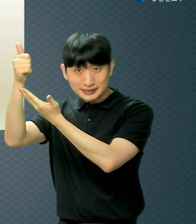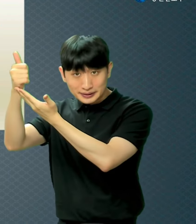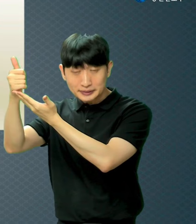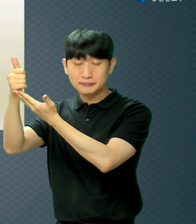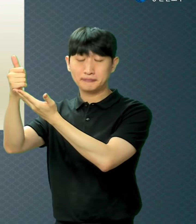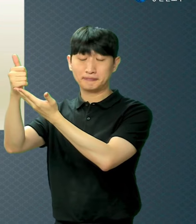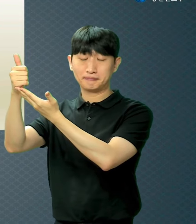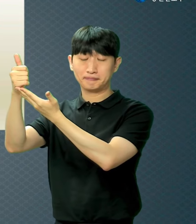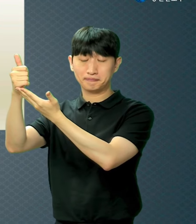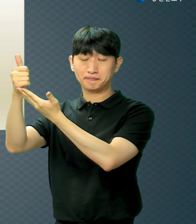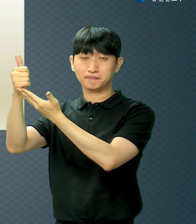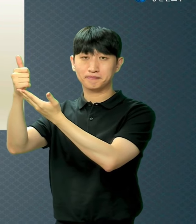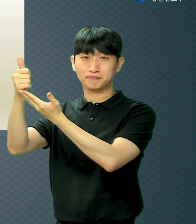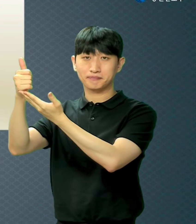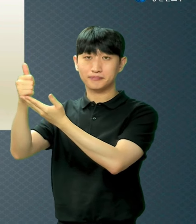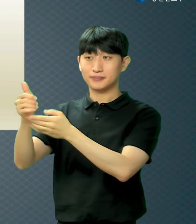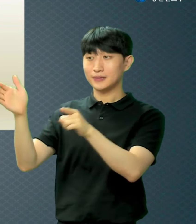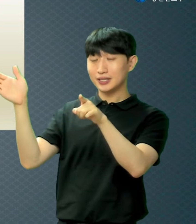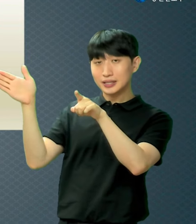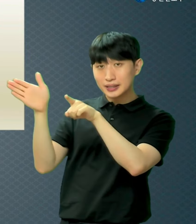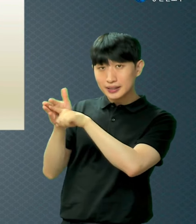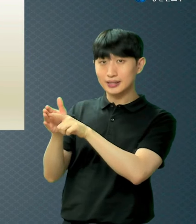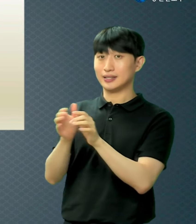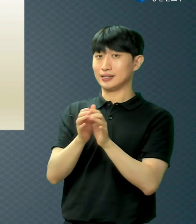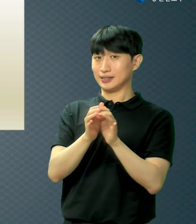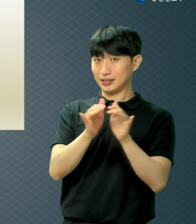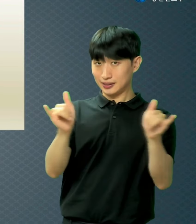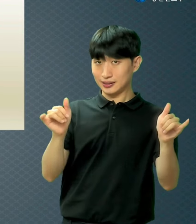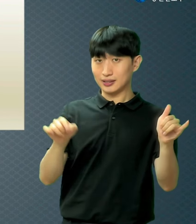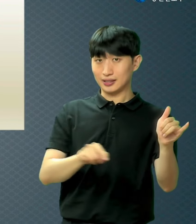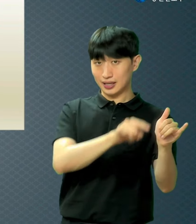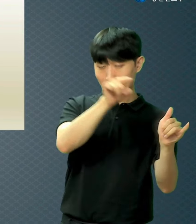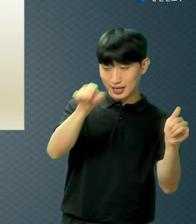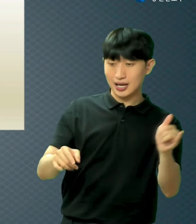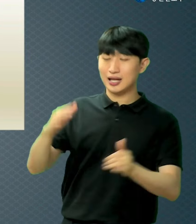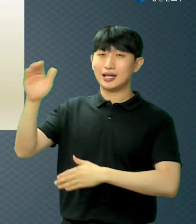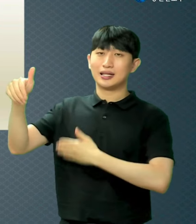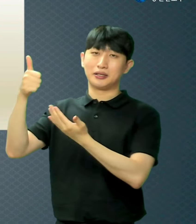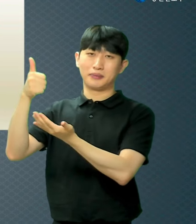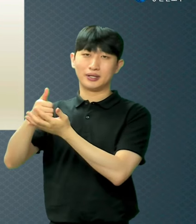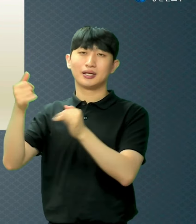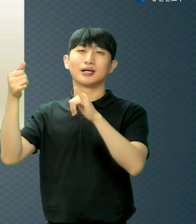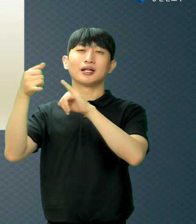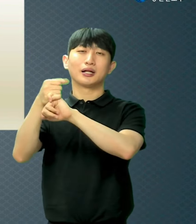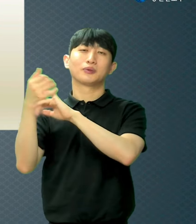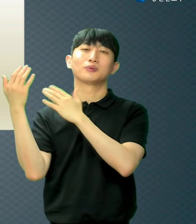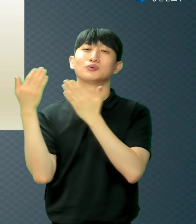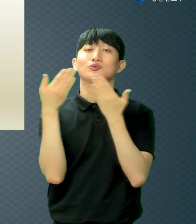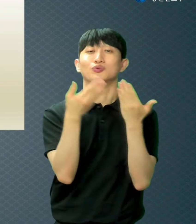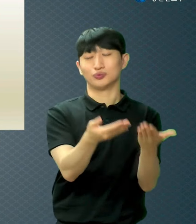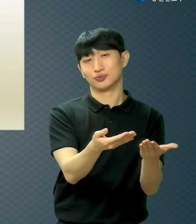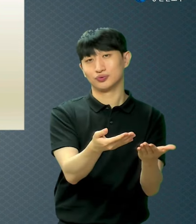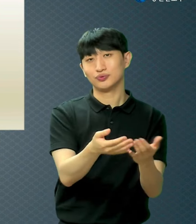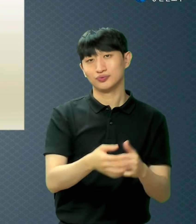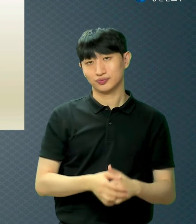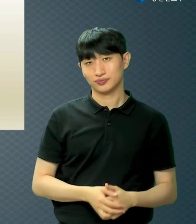믿는 사람들에게 주시는데 그게 십자가 통해서 주어지는 거예요